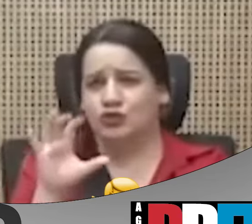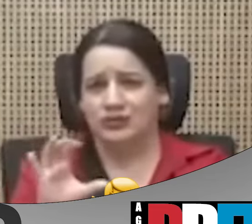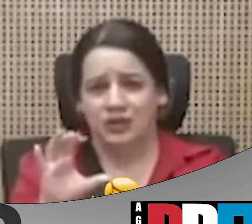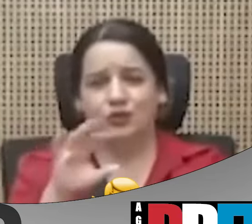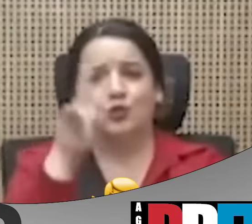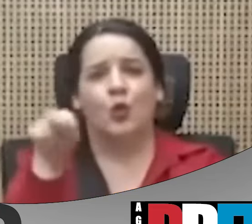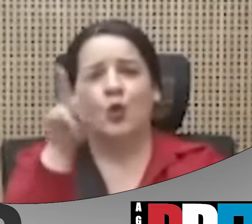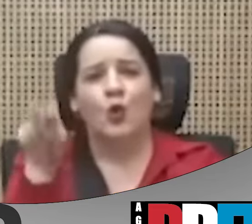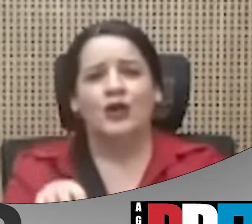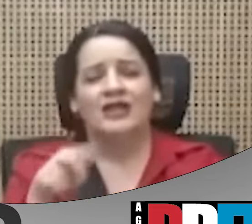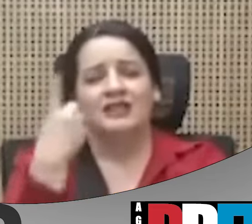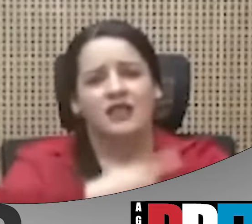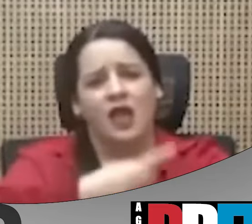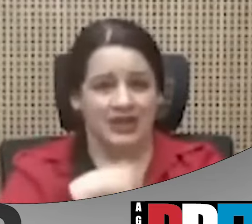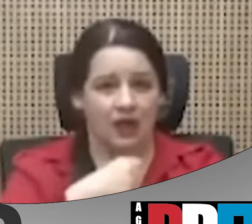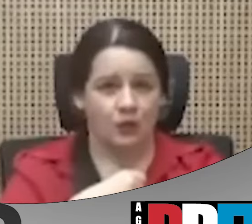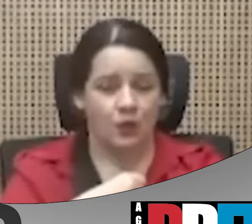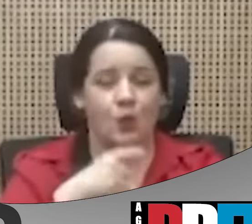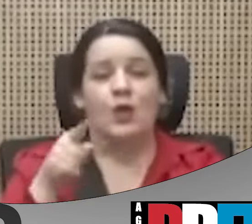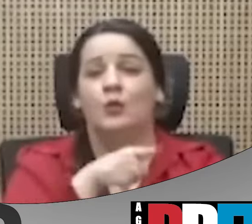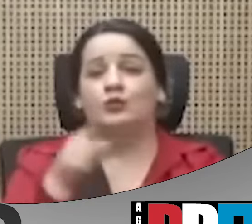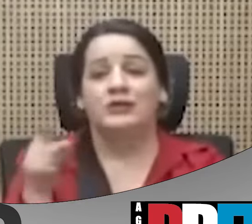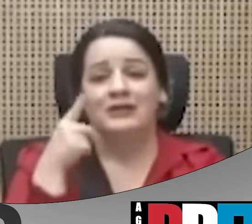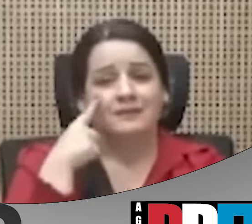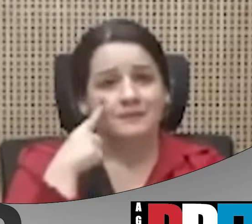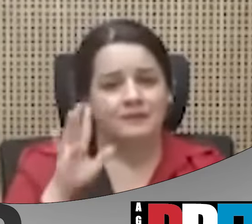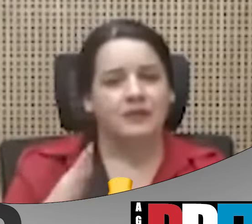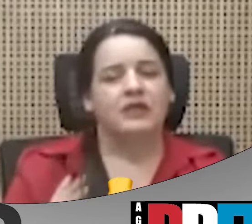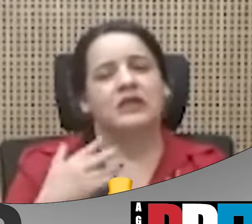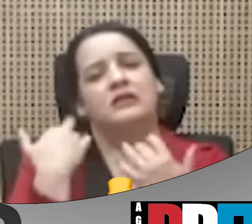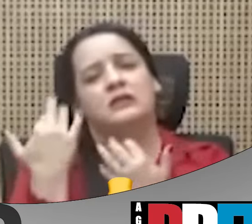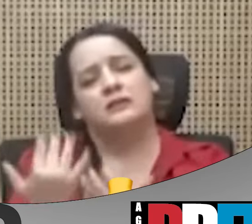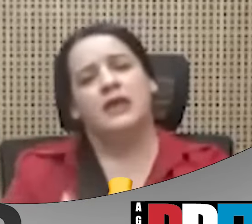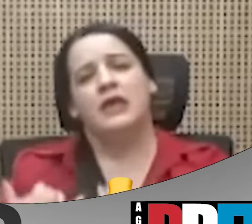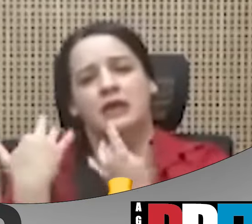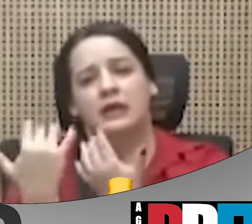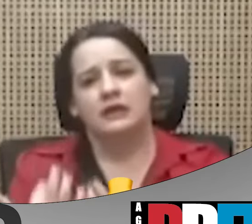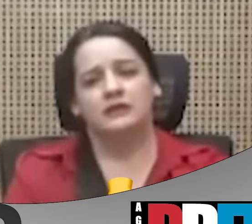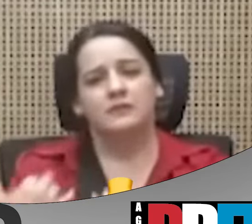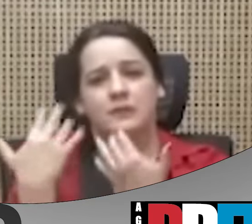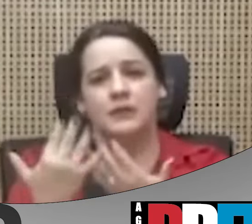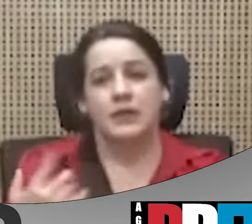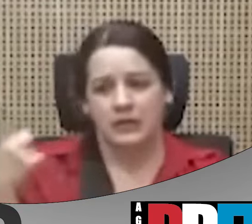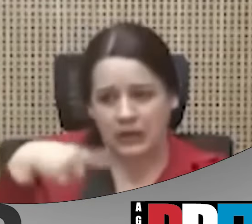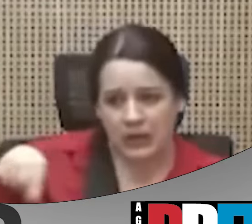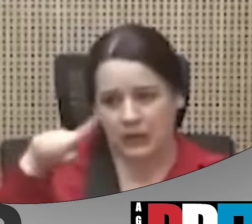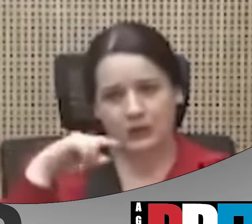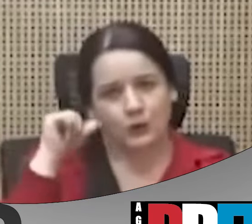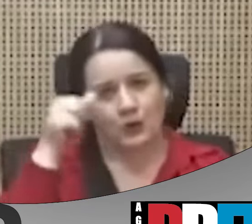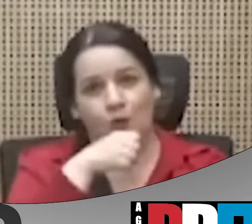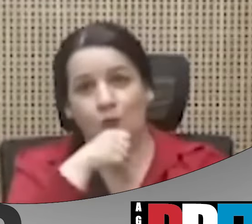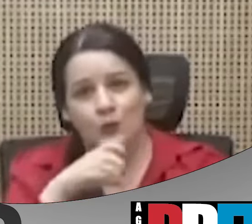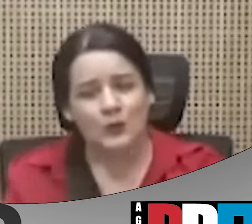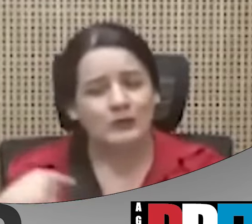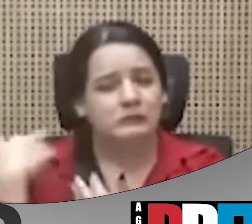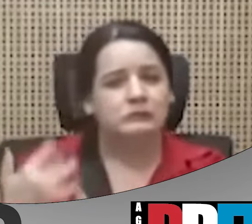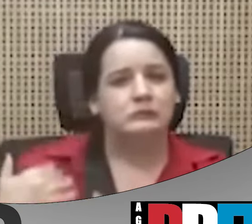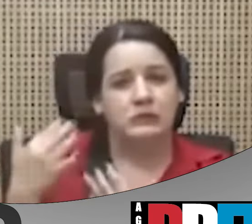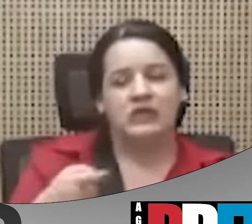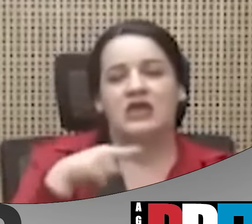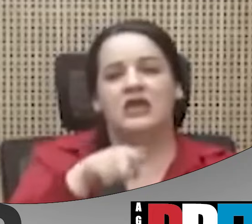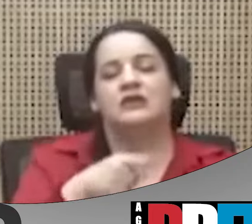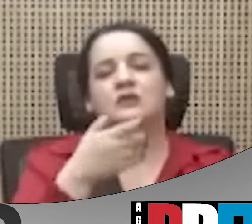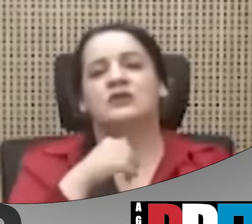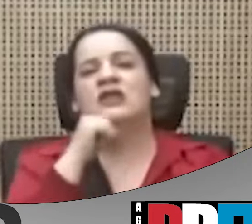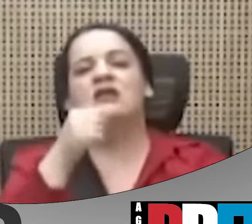diarios para no morirse de hambre. Mientras estos esperan y esperan y esperan, esos inmorales